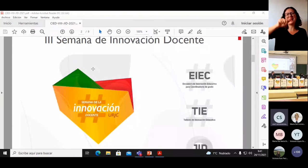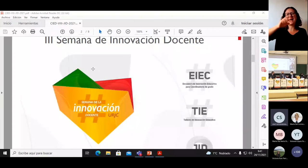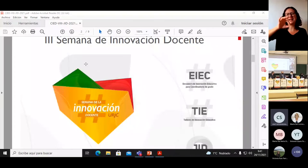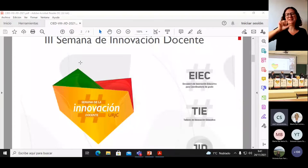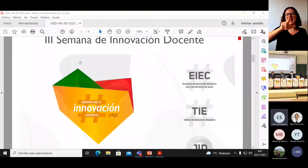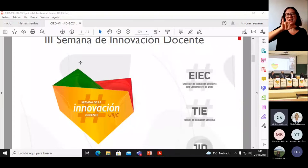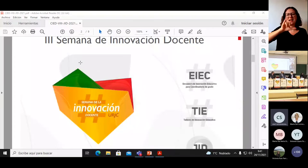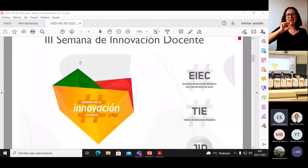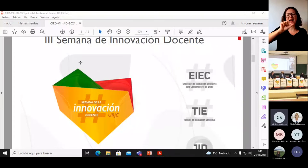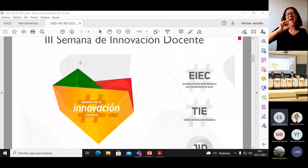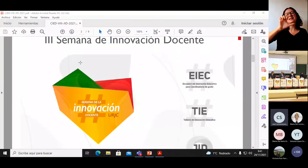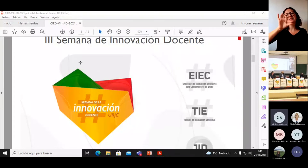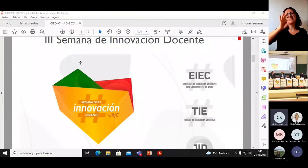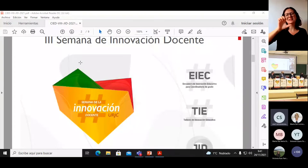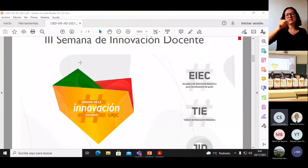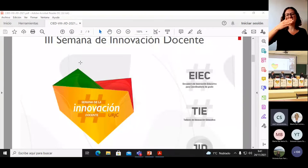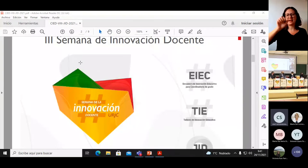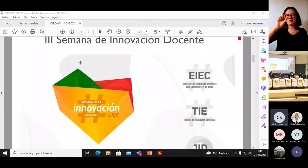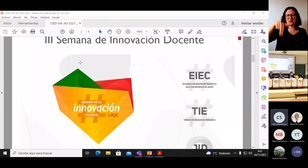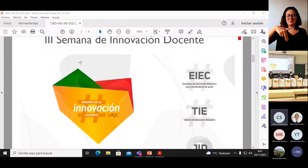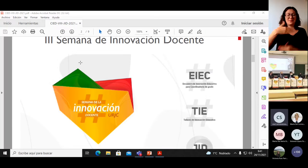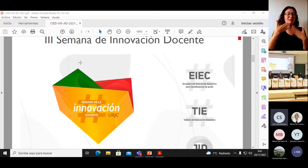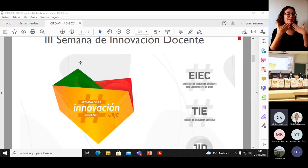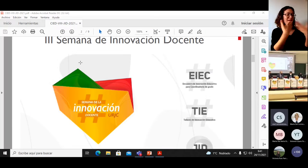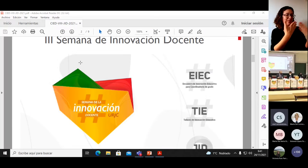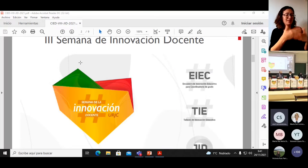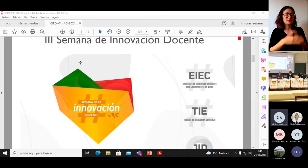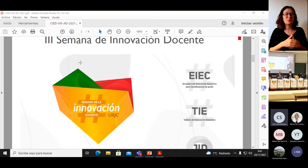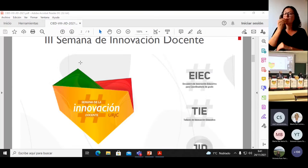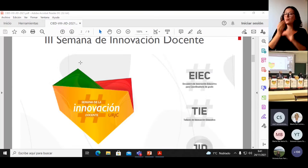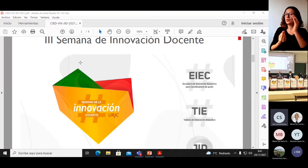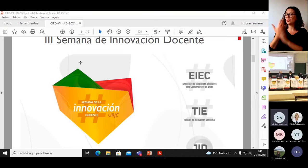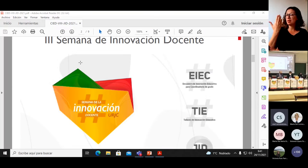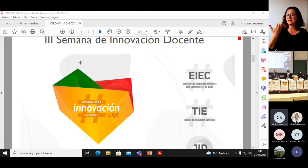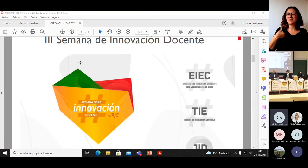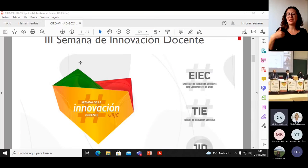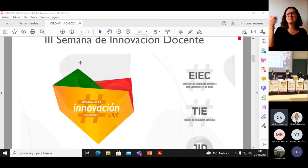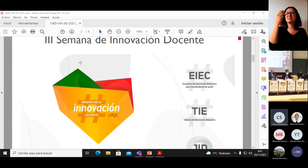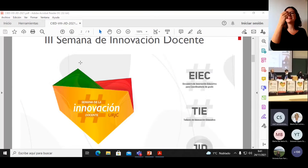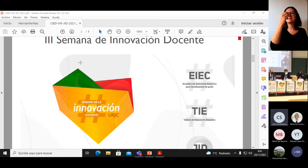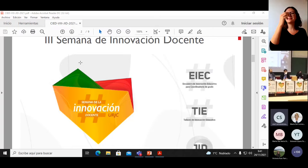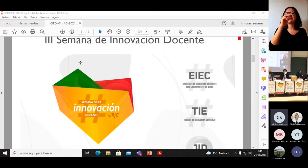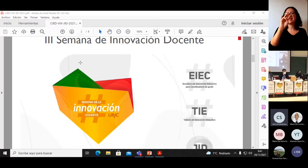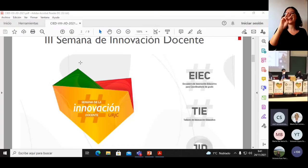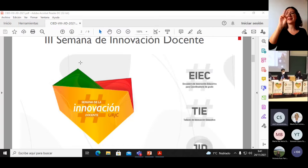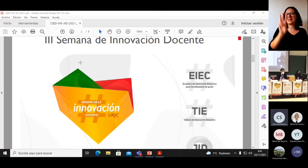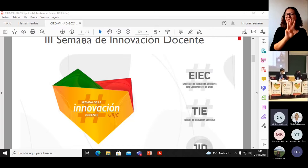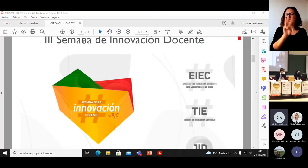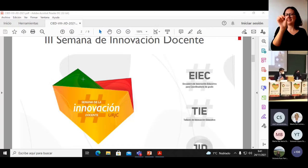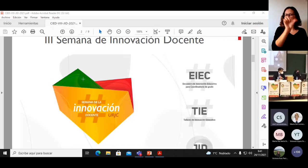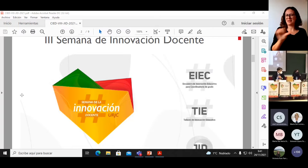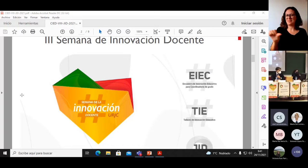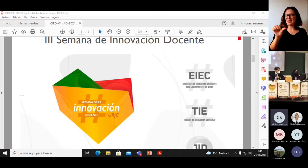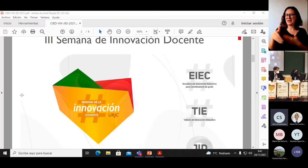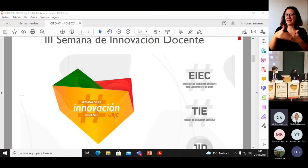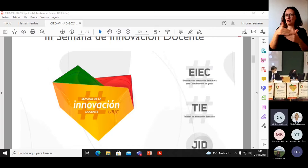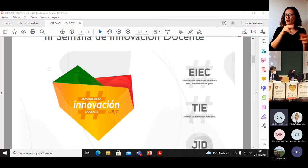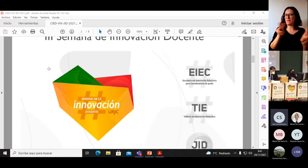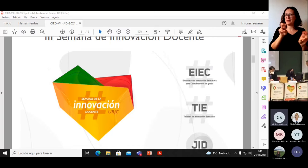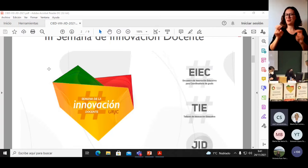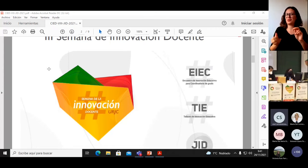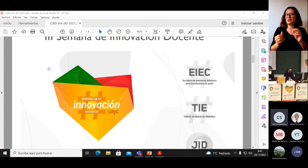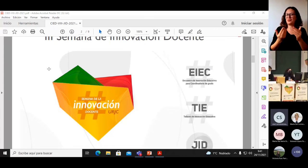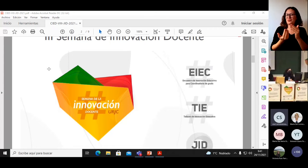Gracias, Antonio y Julio. Buenos días. Arrancamos la tercera semana de la innovación docente el lunes con el encuentro de